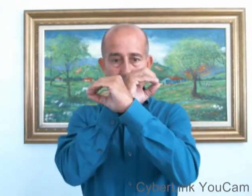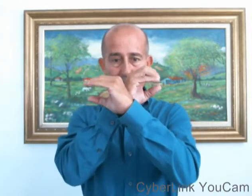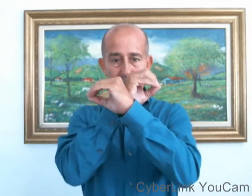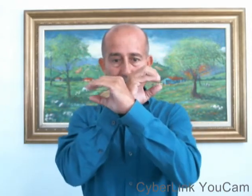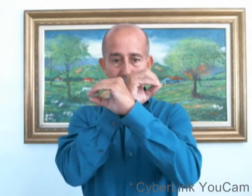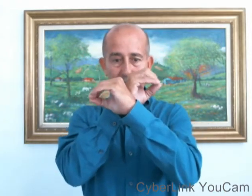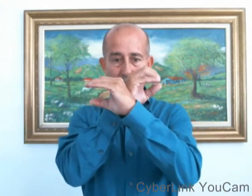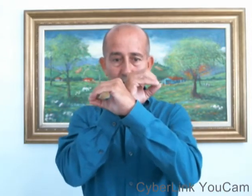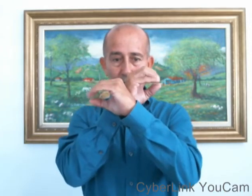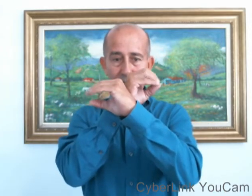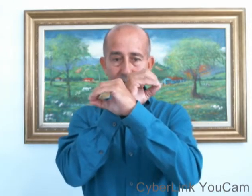Cangrejo o huey.